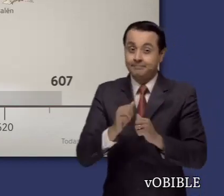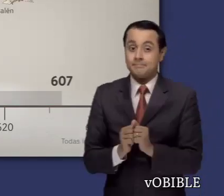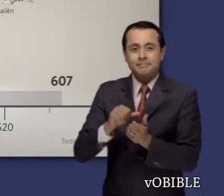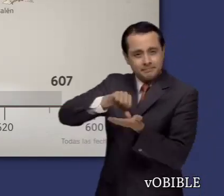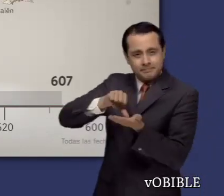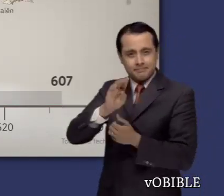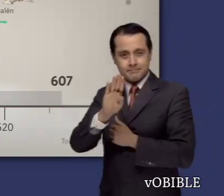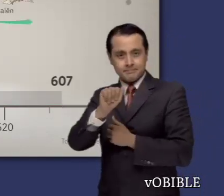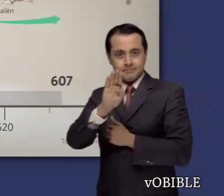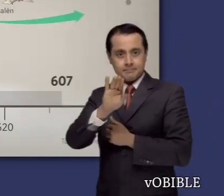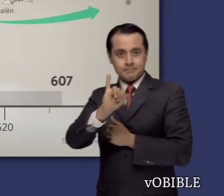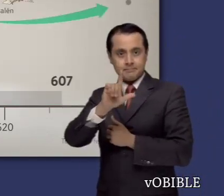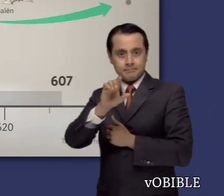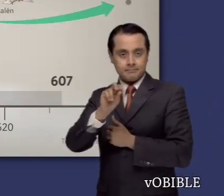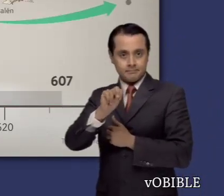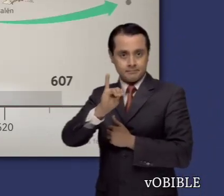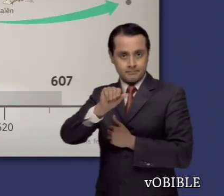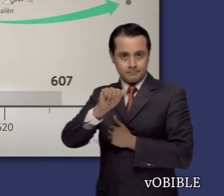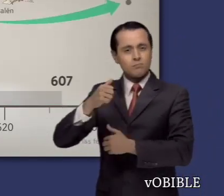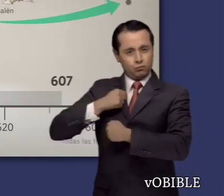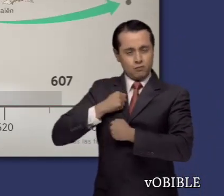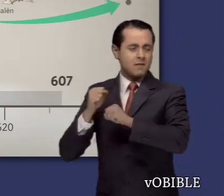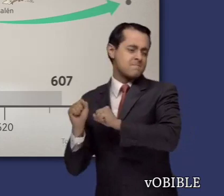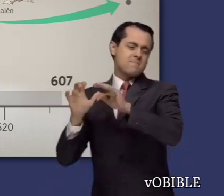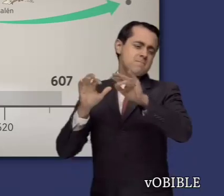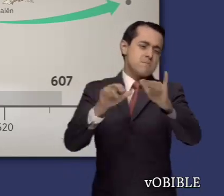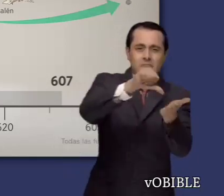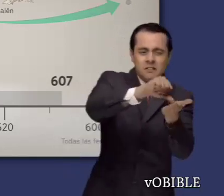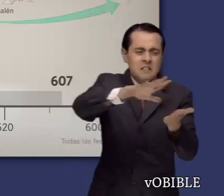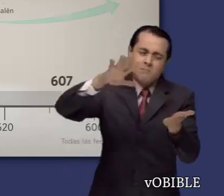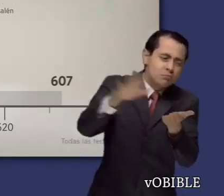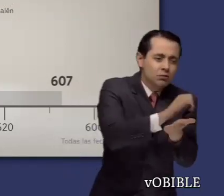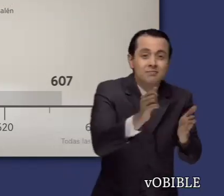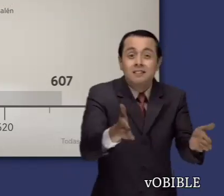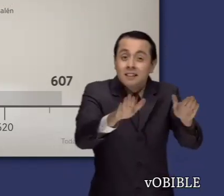destruidos y se llevaron cautivos a Babilonia a unos cuantos supervivientes.